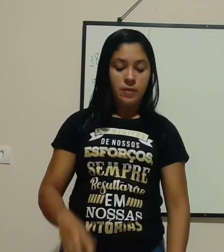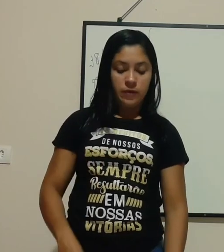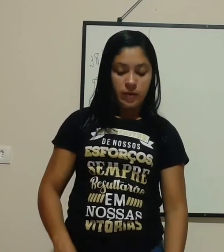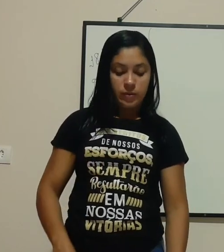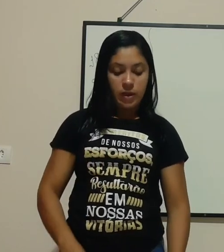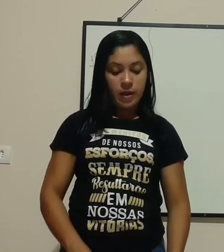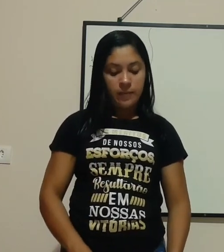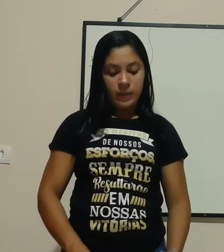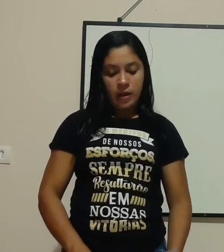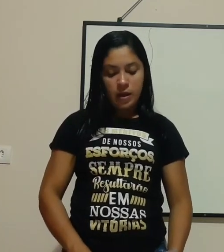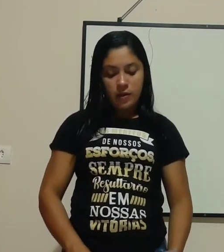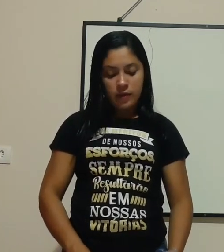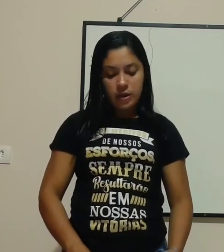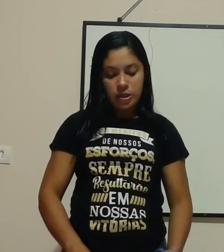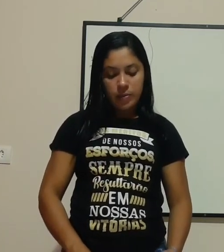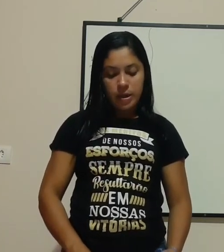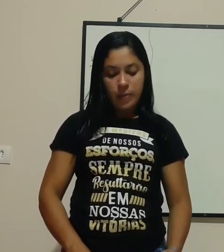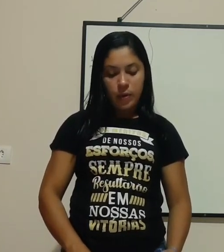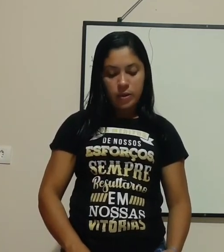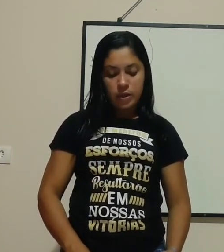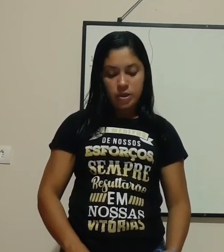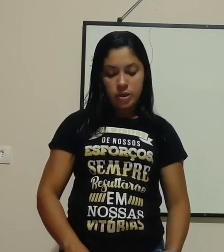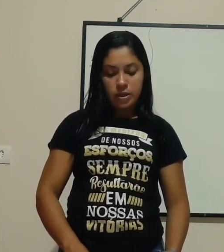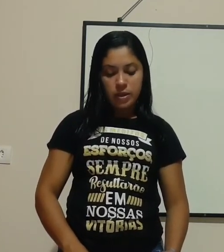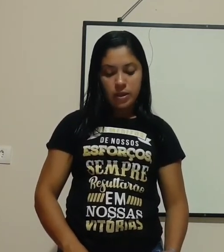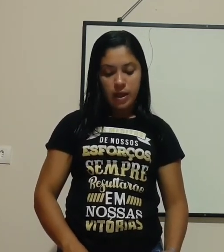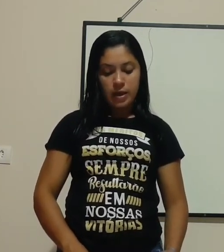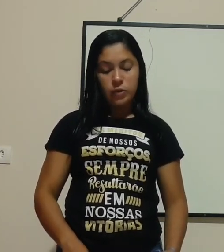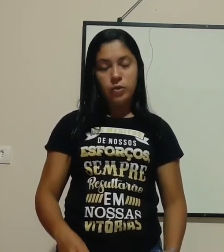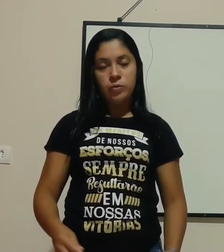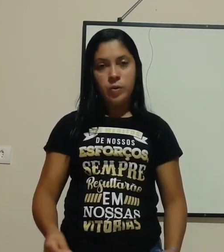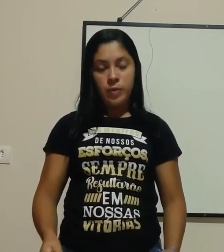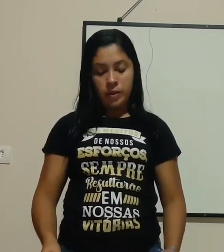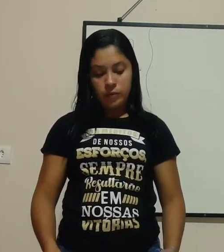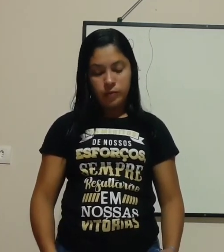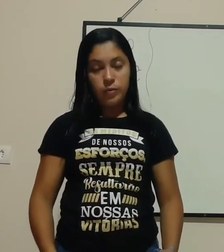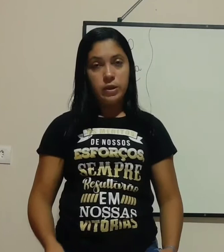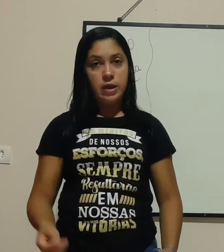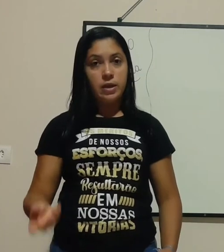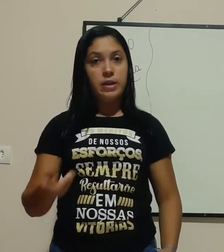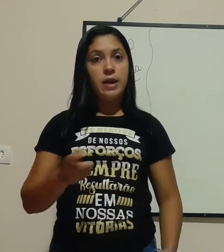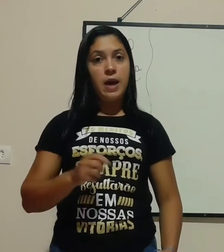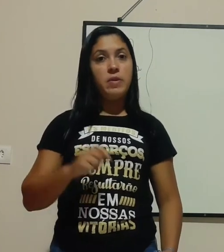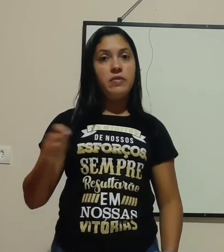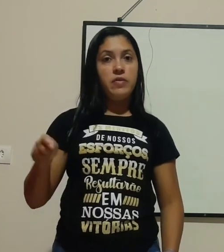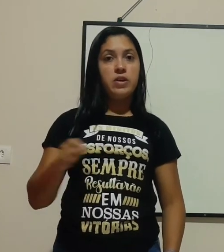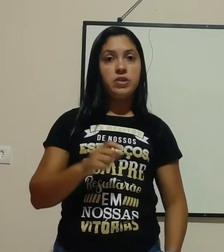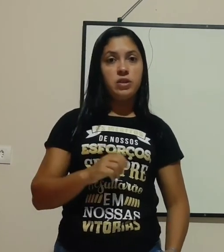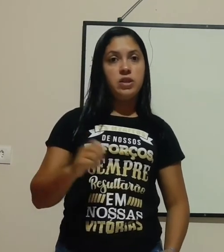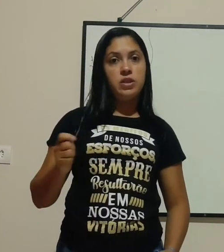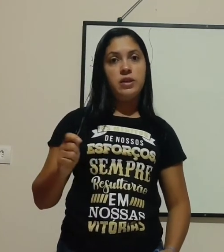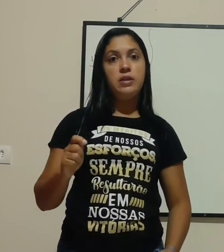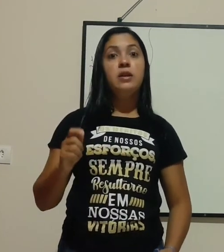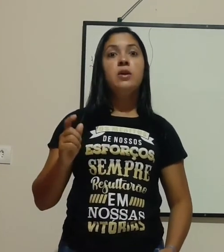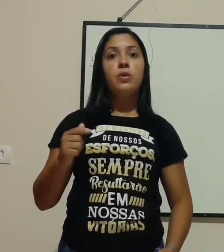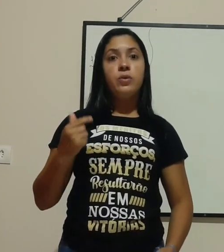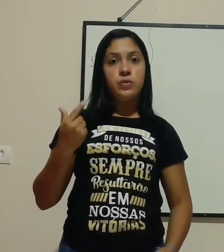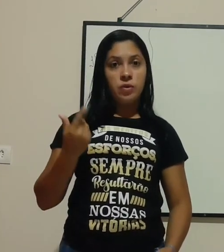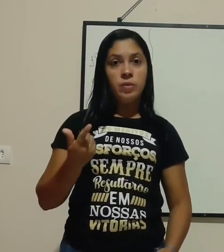Vamos lá. Evite abrir a porta da geladeira a todo momento, porque aquele abre e fecha da geladeira consome